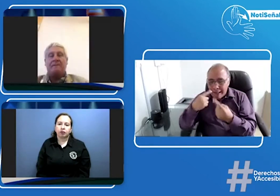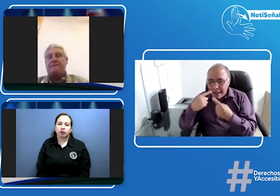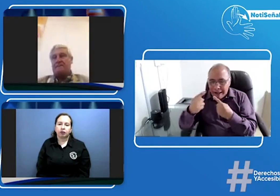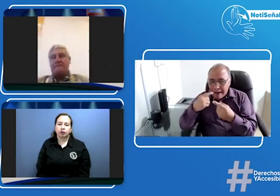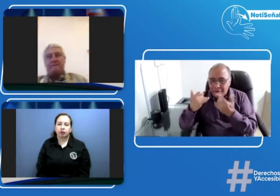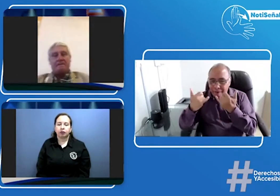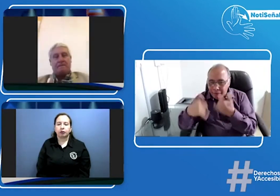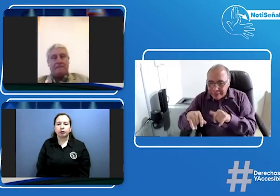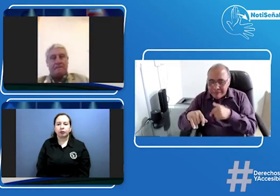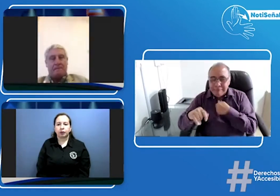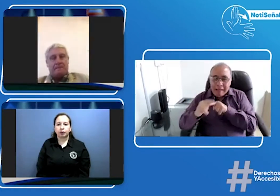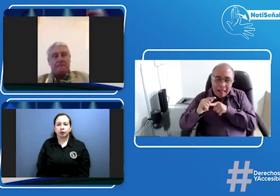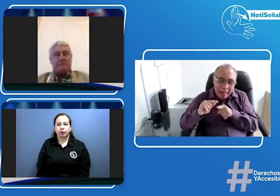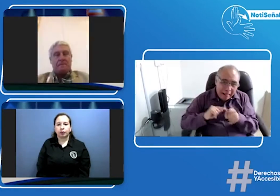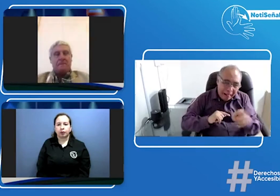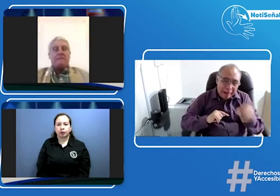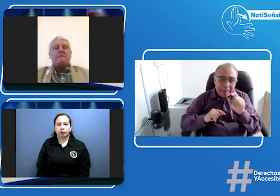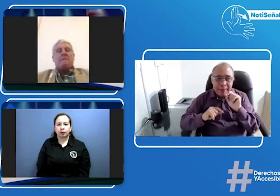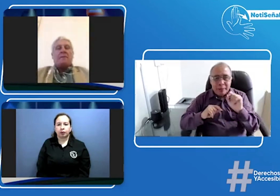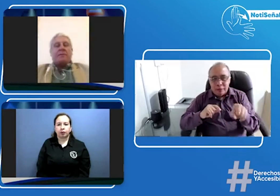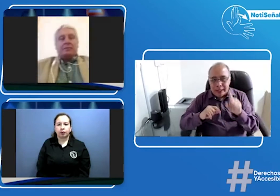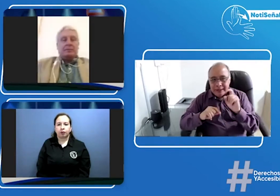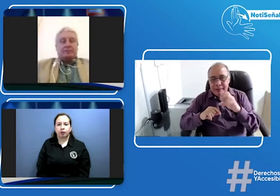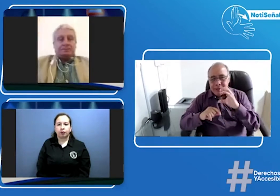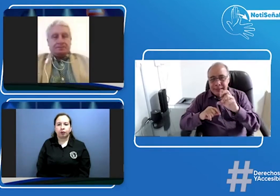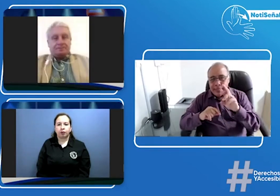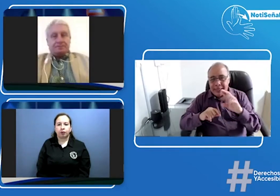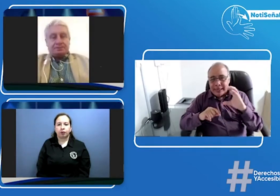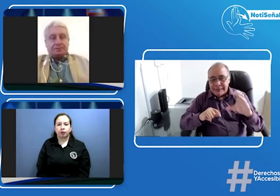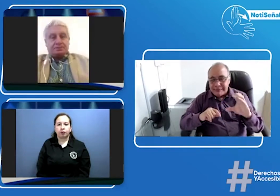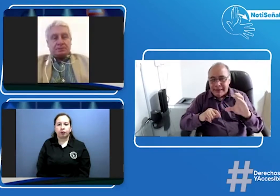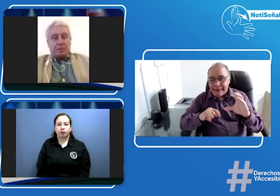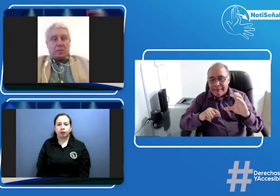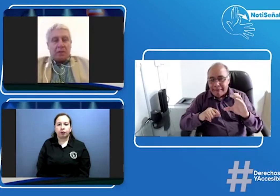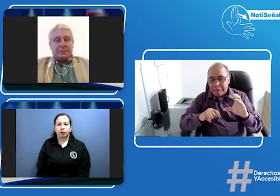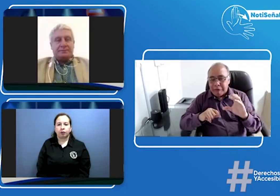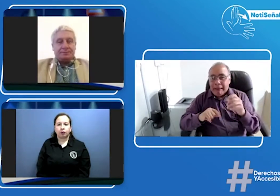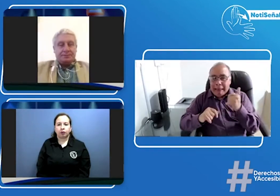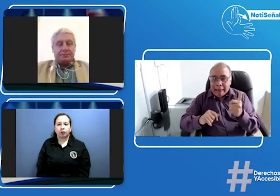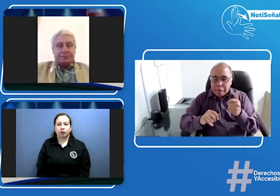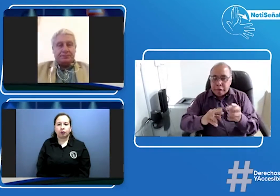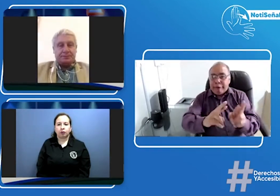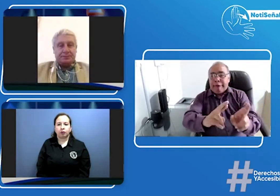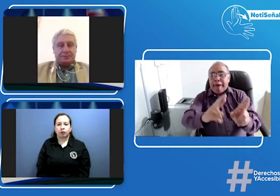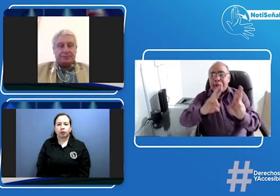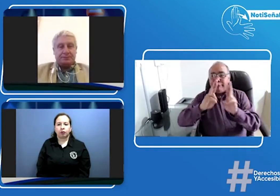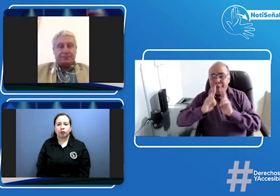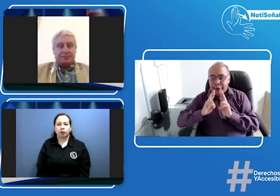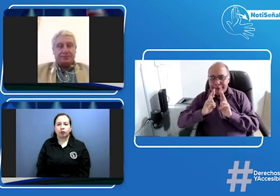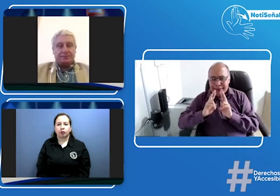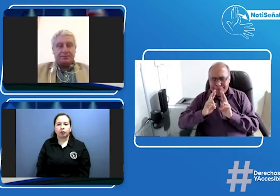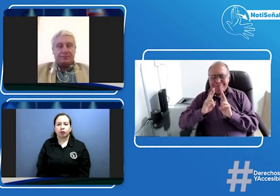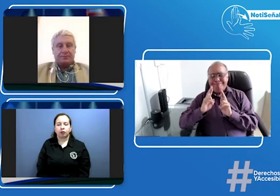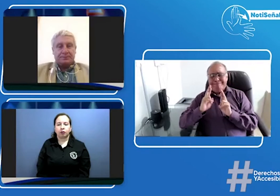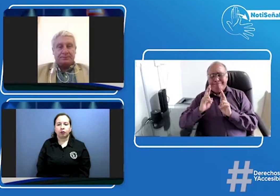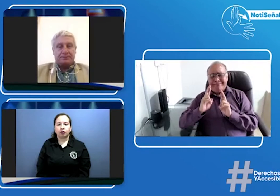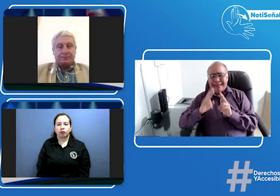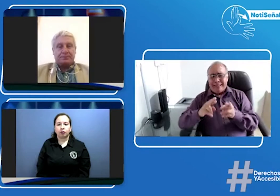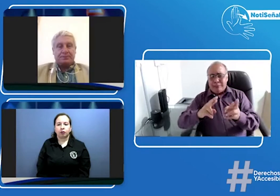nos reunimos previamente a esta emisión de noticias señales y yo también hice la tarea de preguntar en un CRC